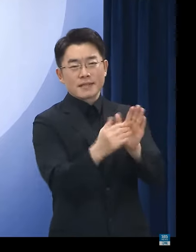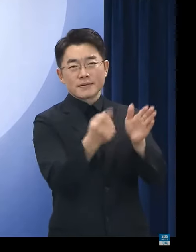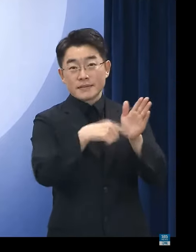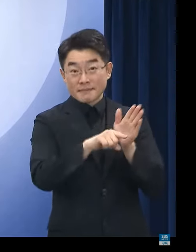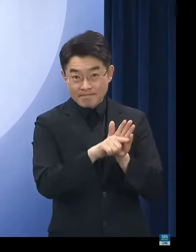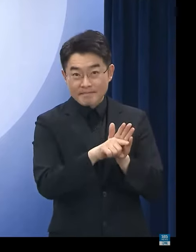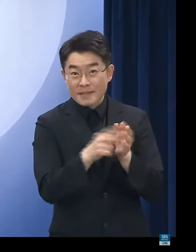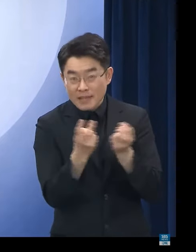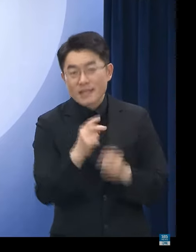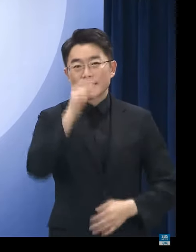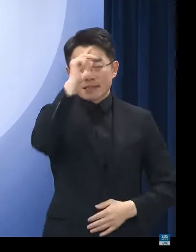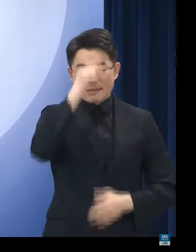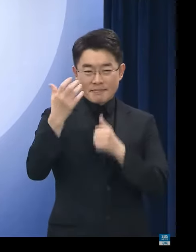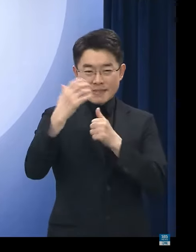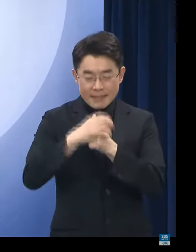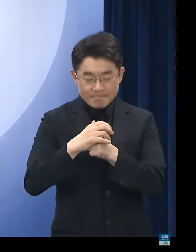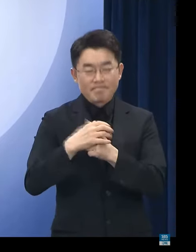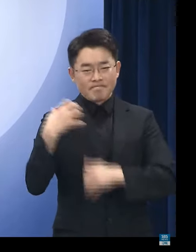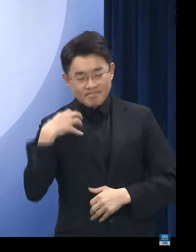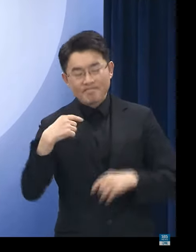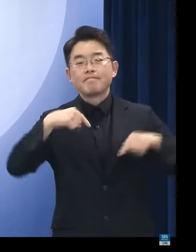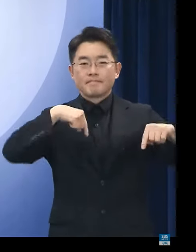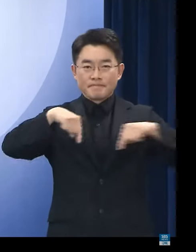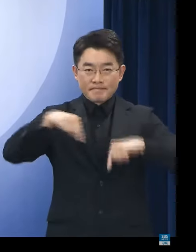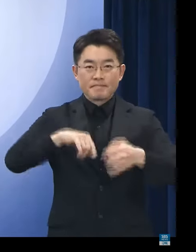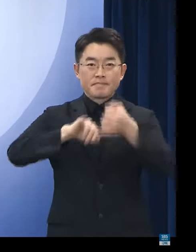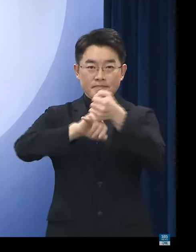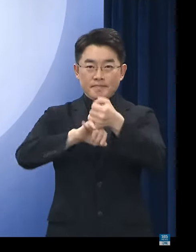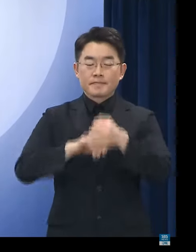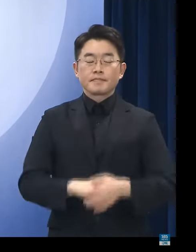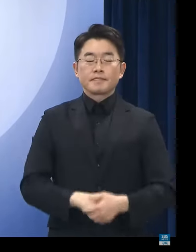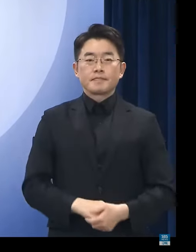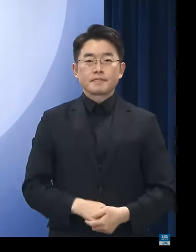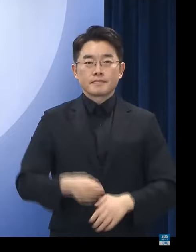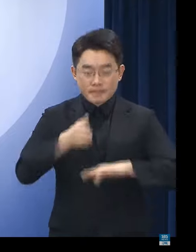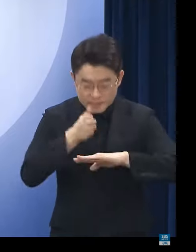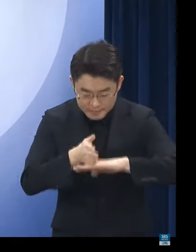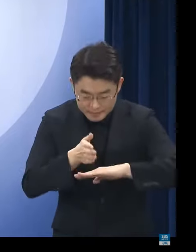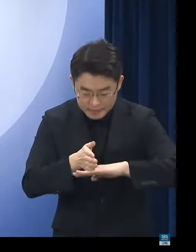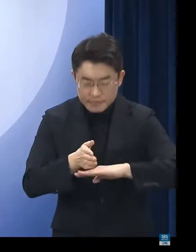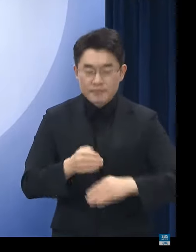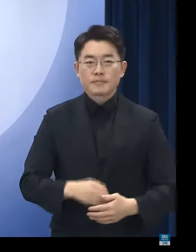경찰의 역할과 책임을 다할 것을 다짐드립니다. 감사합니다.